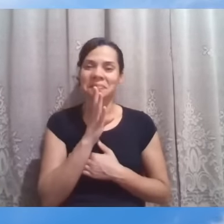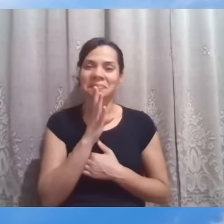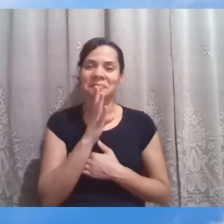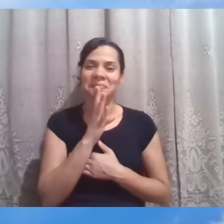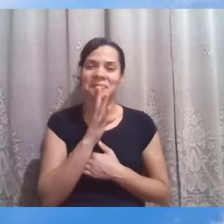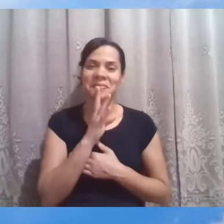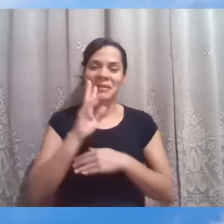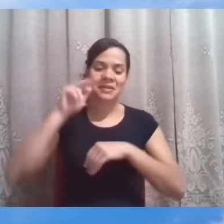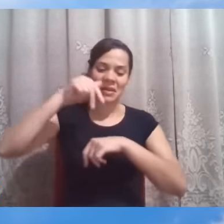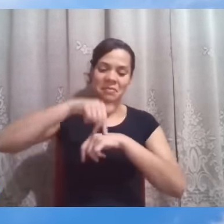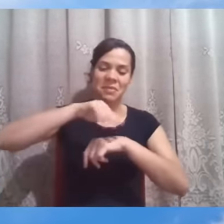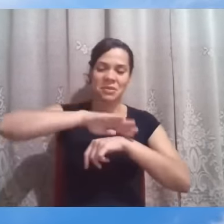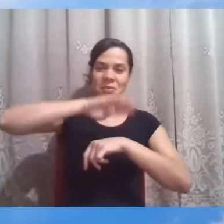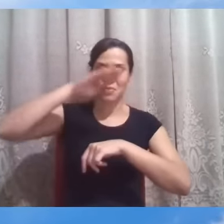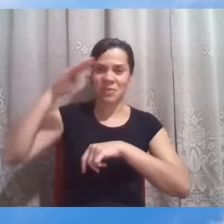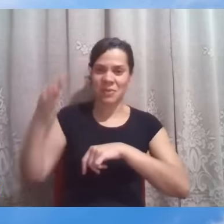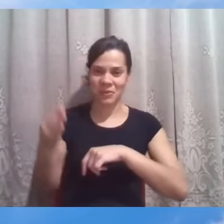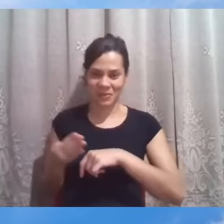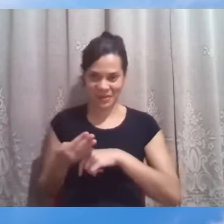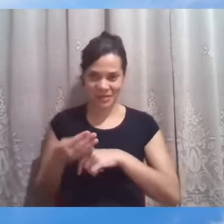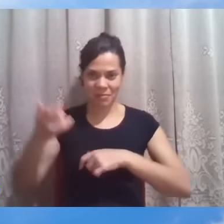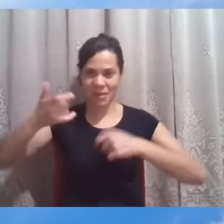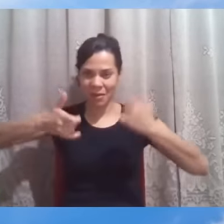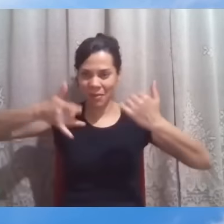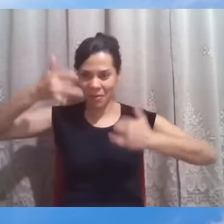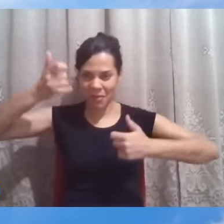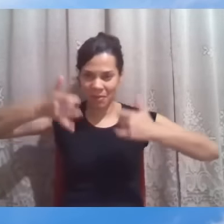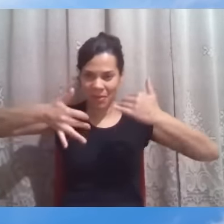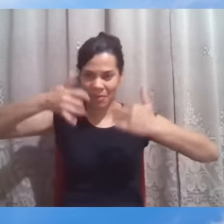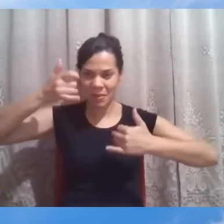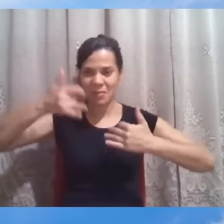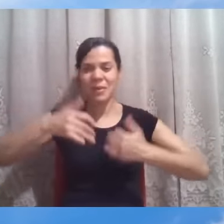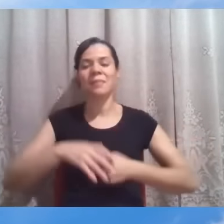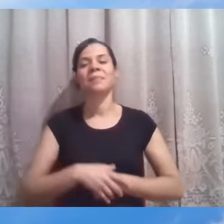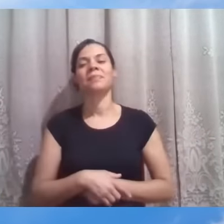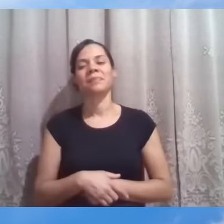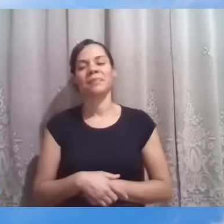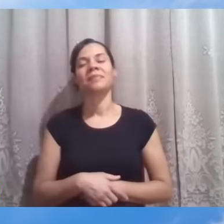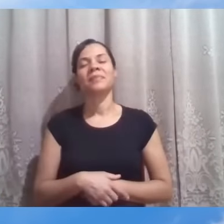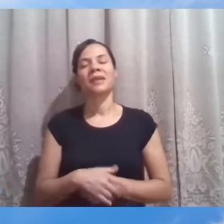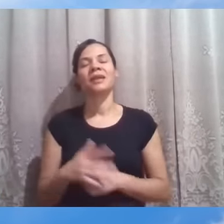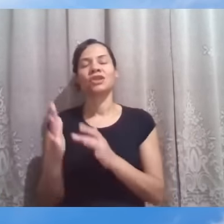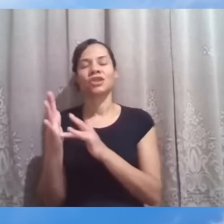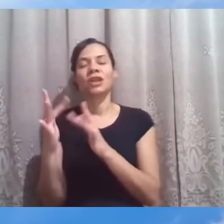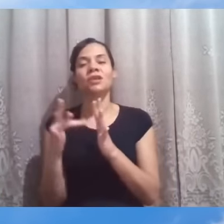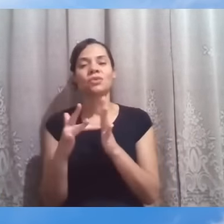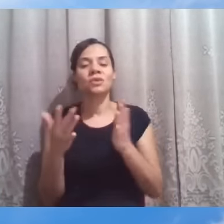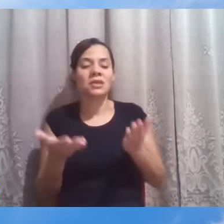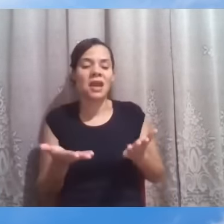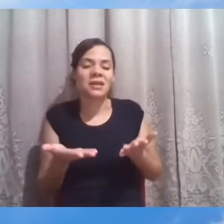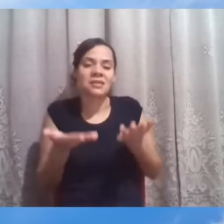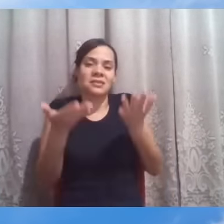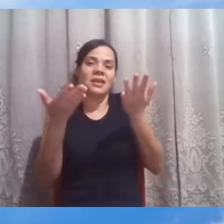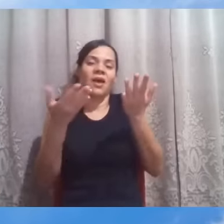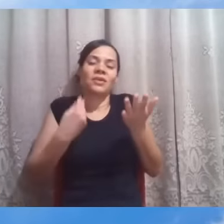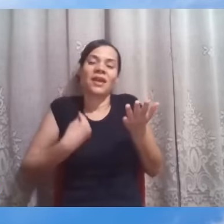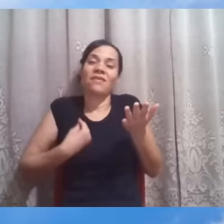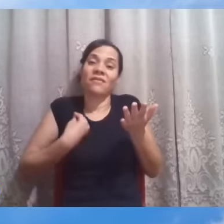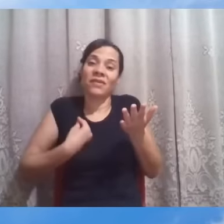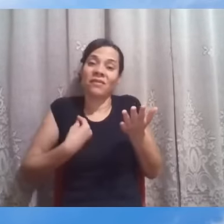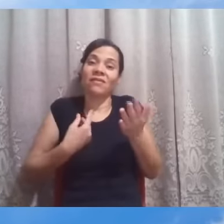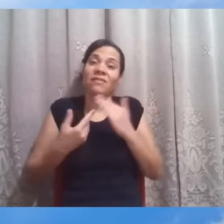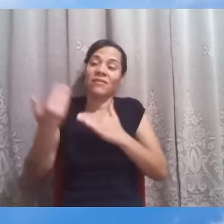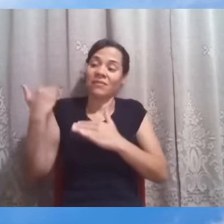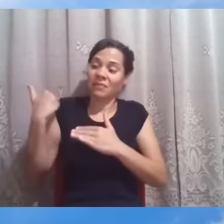-Aventuranças, do Sermão do Monte como um todo. Ele exalta o Mestre essas vidas que equivocaram-se